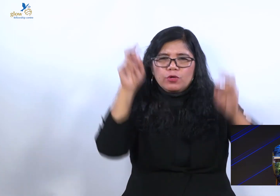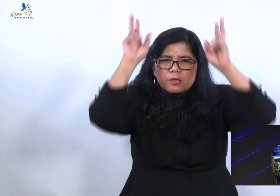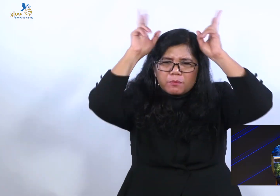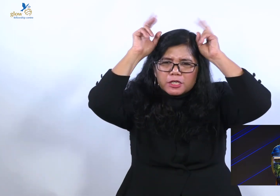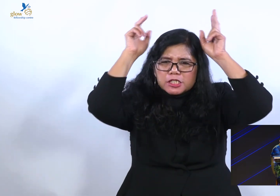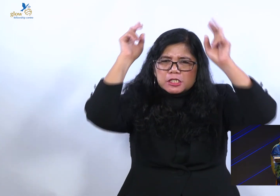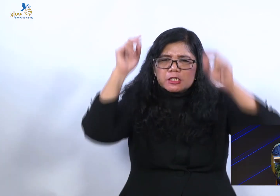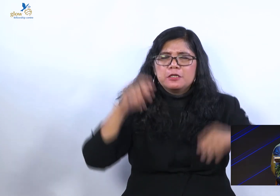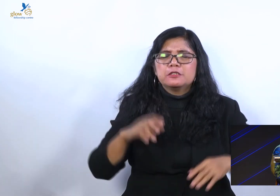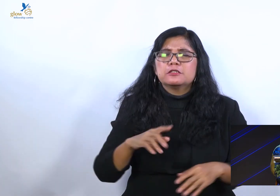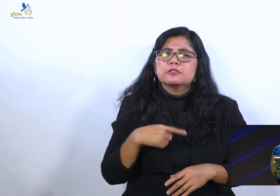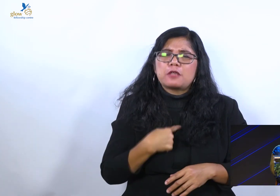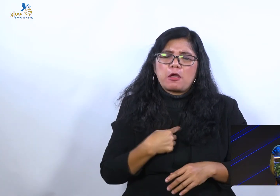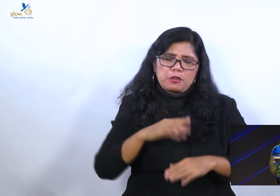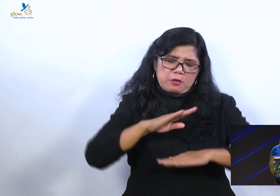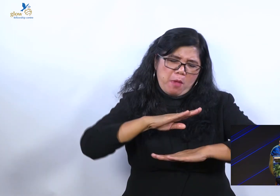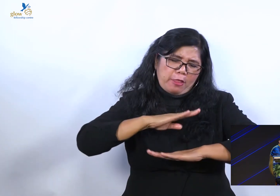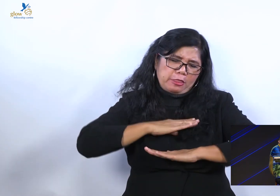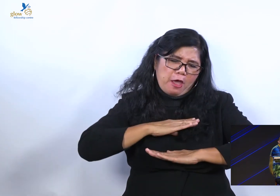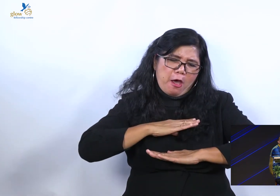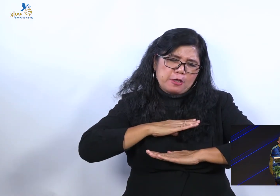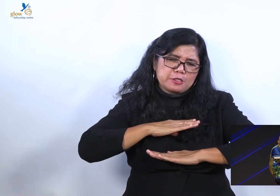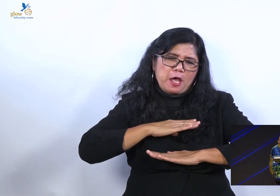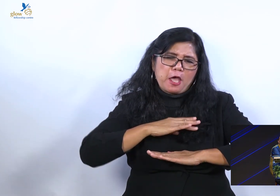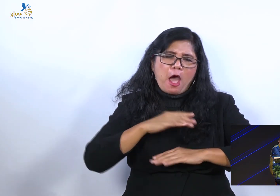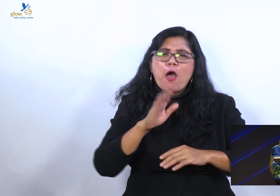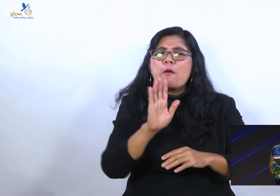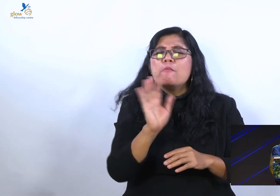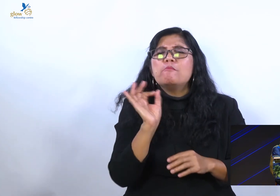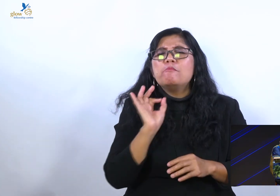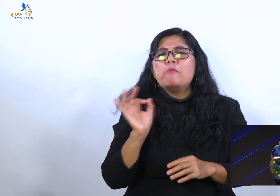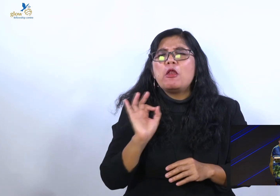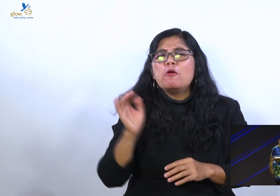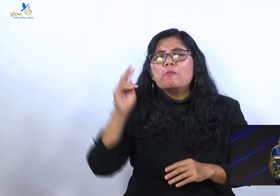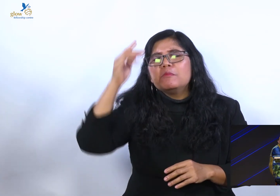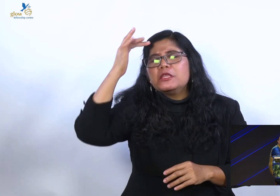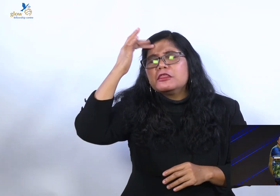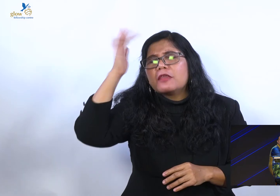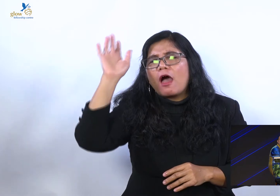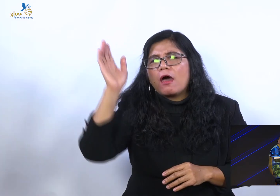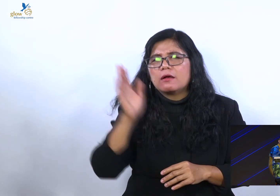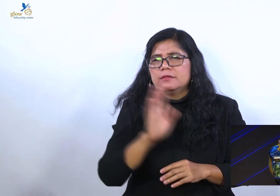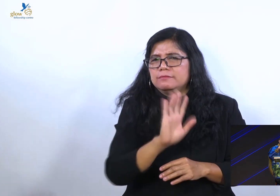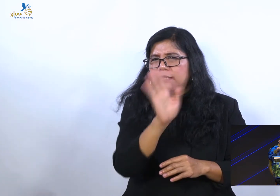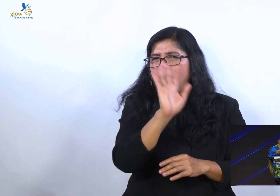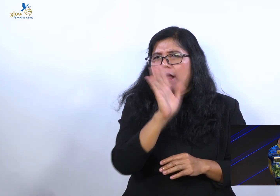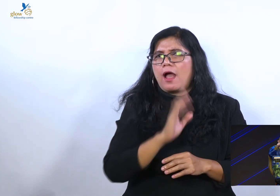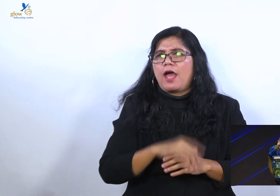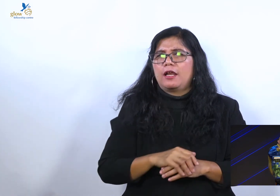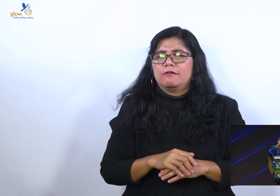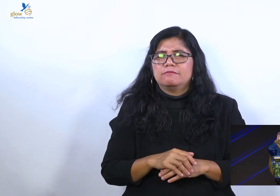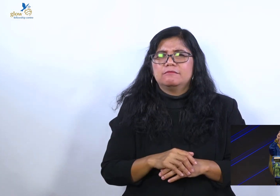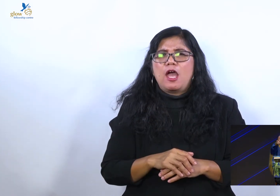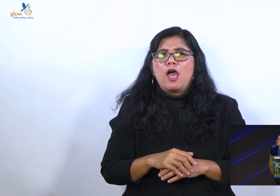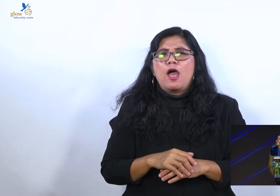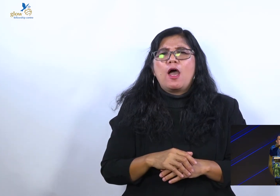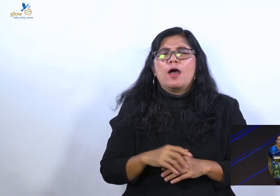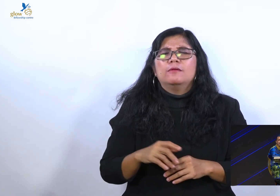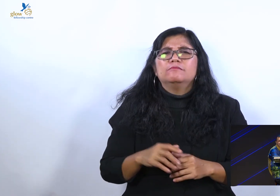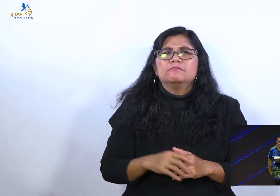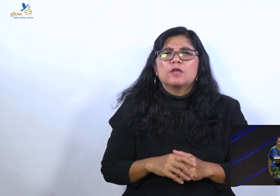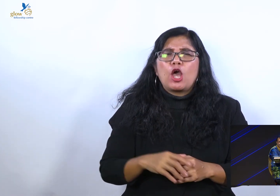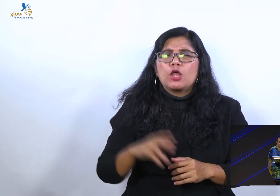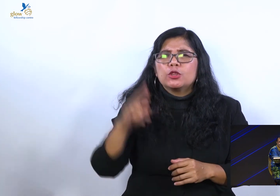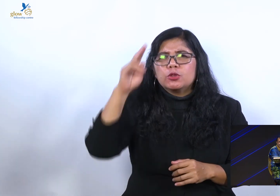banyak keterbatasan. Saya kan juga masih belum mampu. Saya kan juga orang baru. Saudara-saudara yang kasih dalam Tuhan. Tuhan tidak suruh kita mengabarkan injil dengan